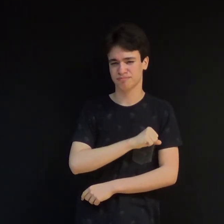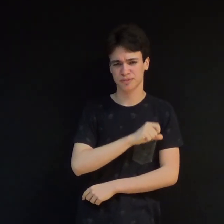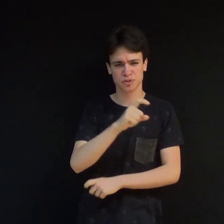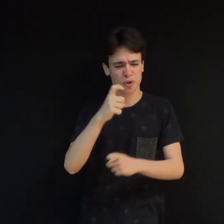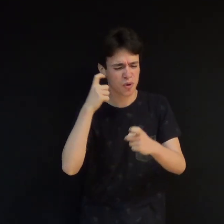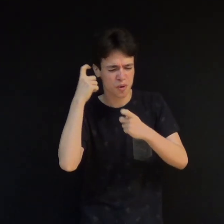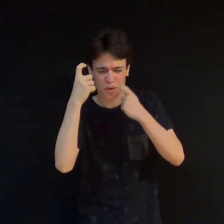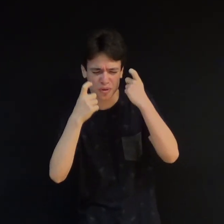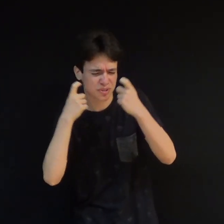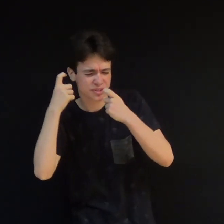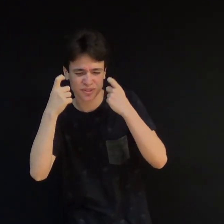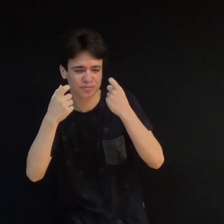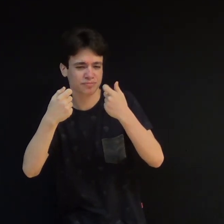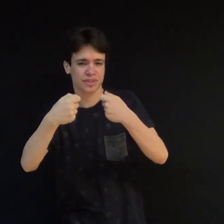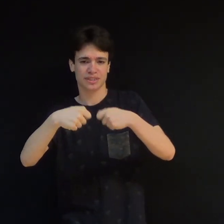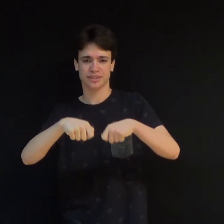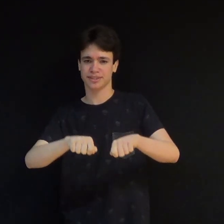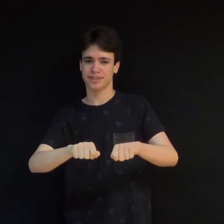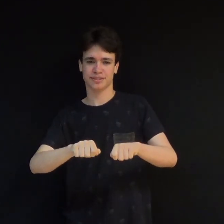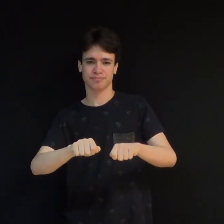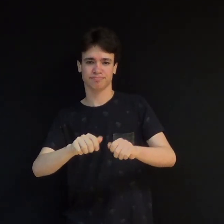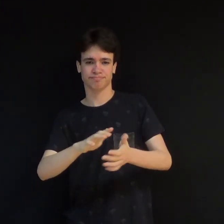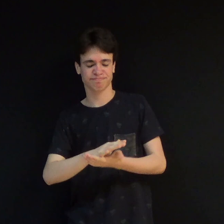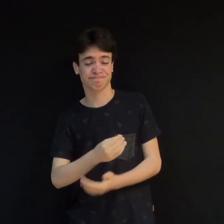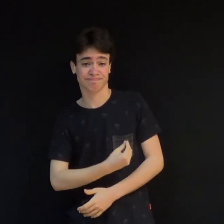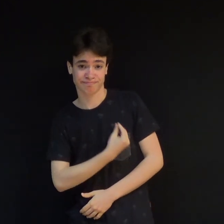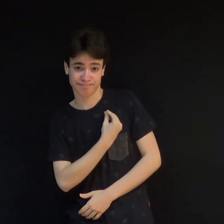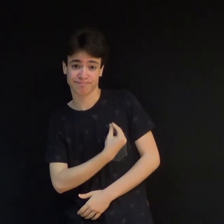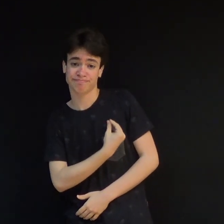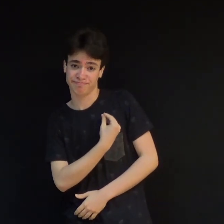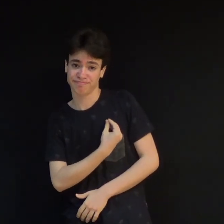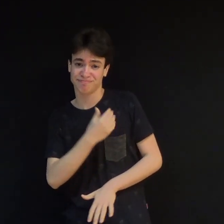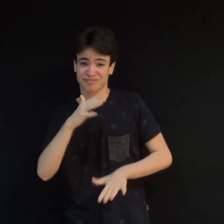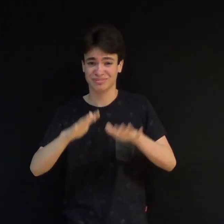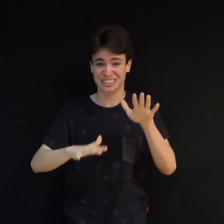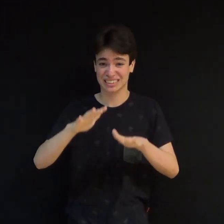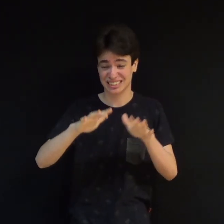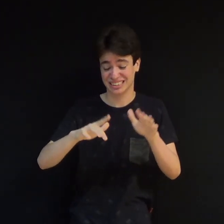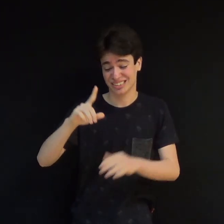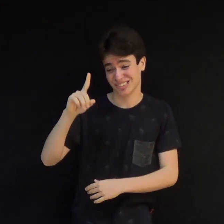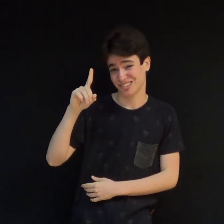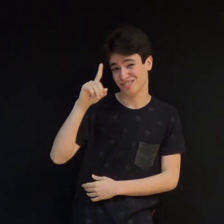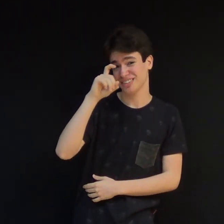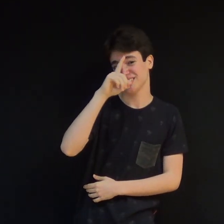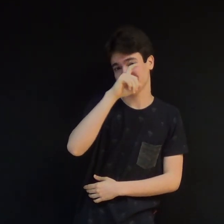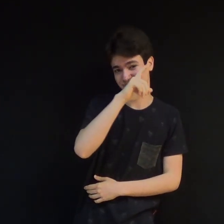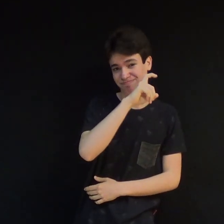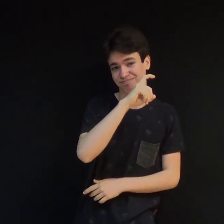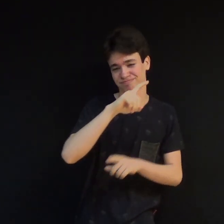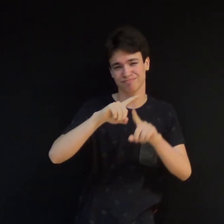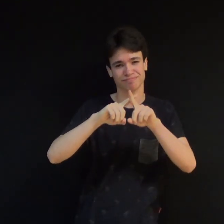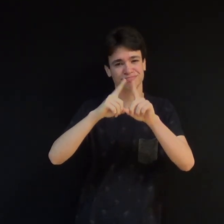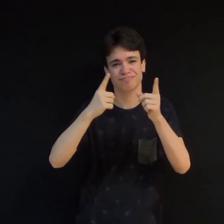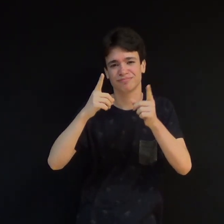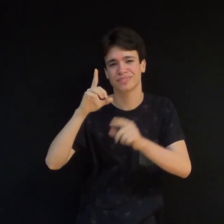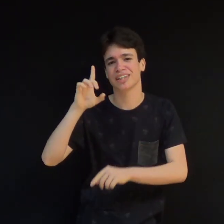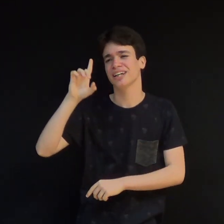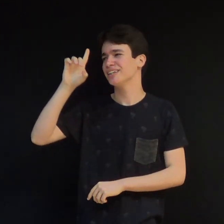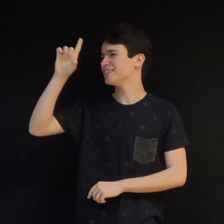passado. A vida, muitas vezes, pode ser difícil. Nós temos um Deus que é muito maior que